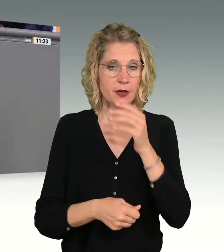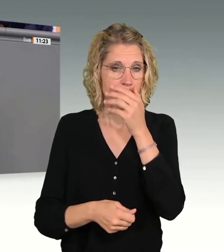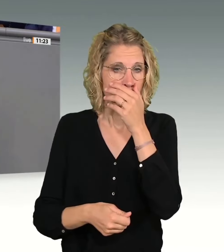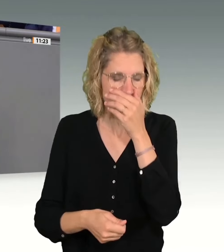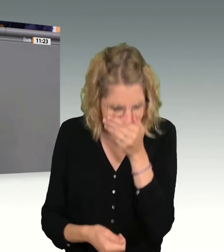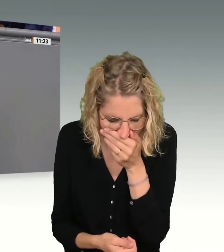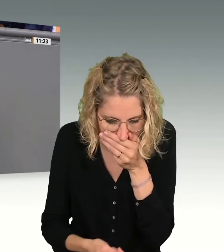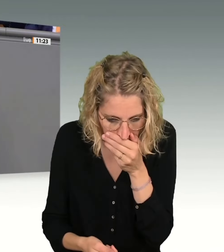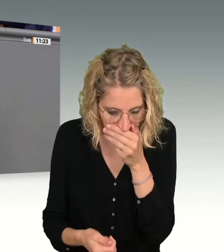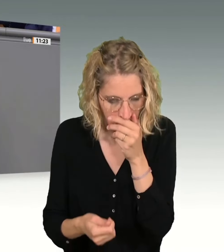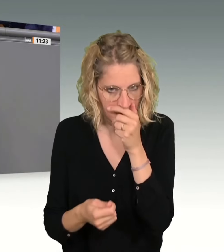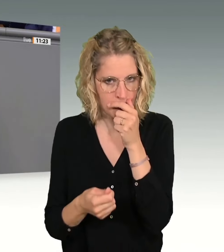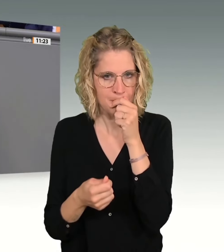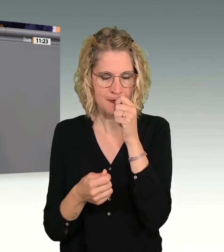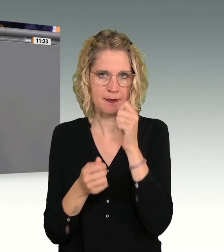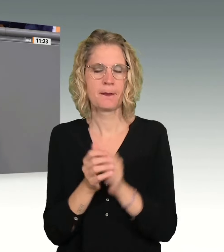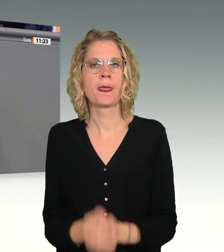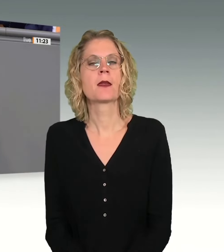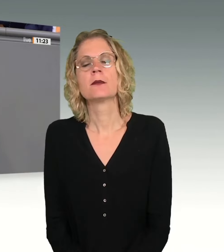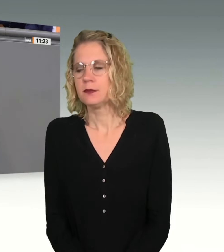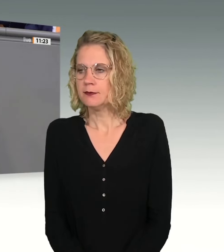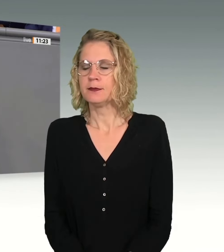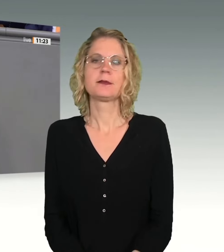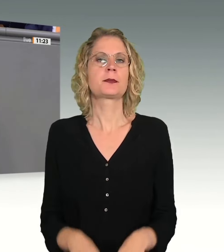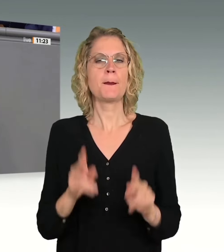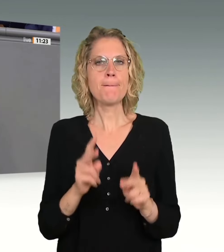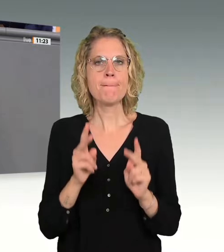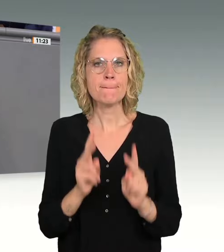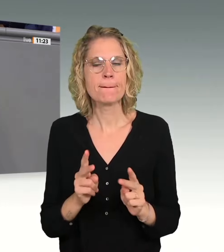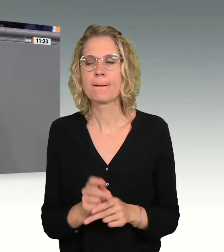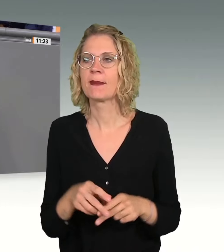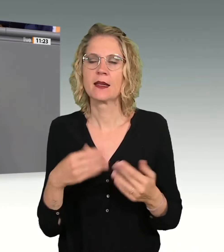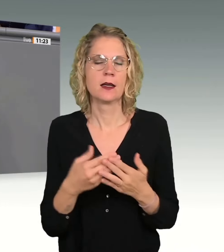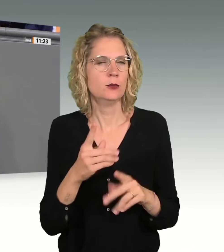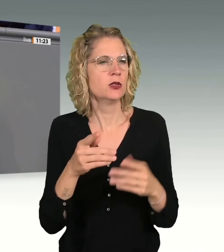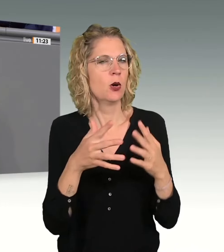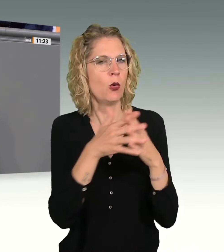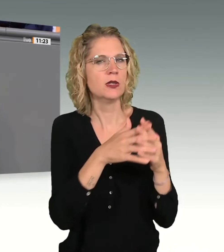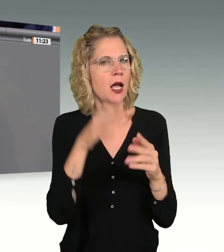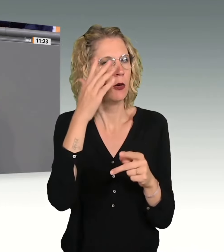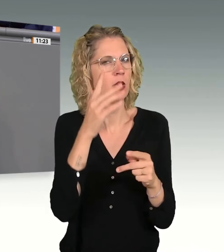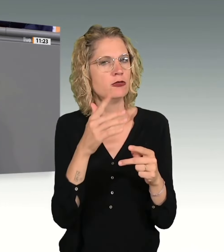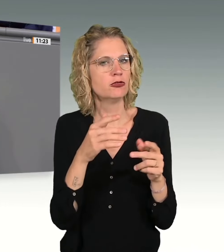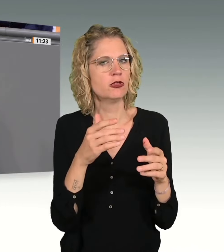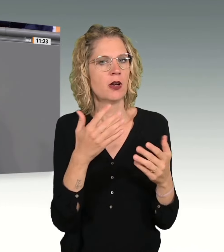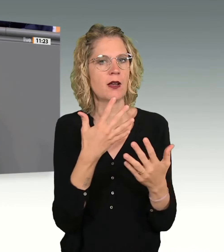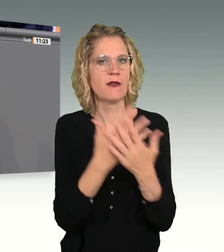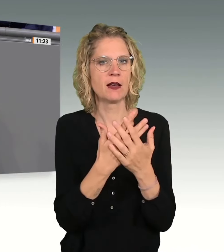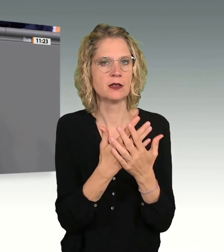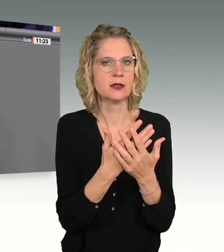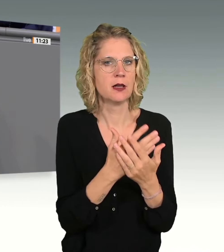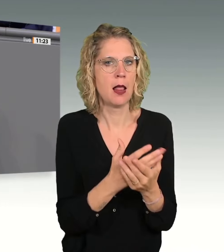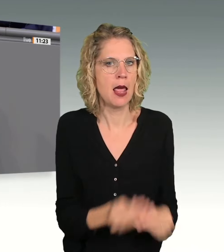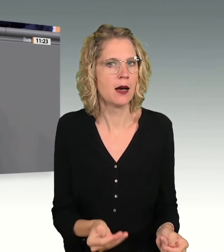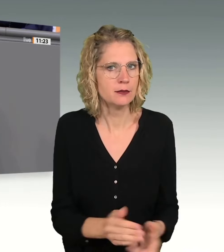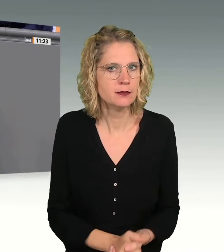hingegen für Prävention, für differenzierte Maßnahmen, die an den Ursachen ansetzen, für solche Maßnahmen,